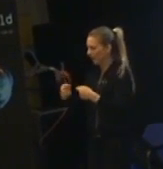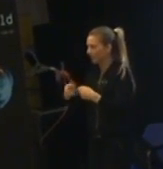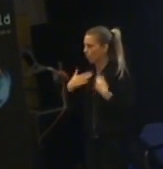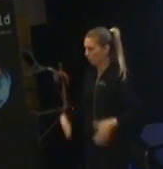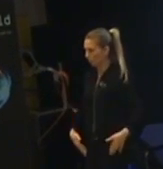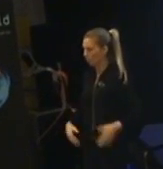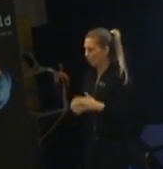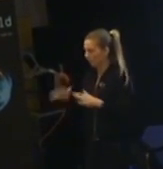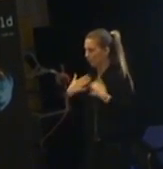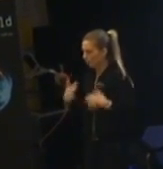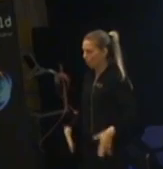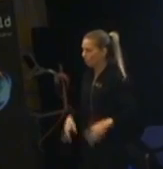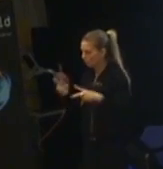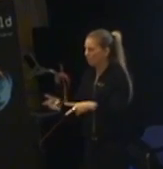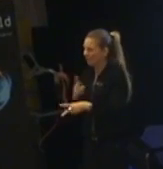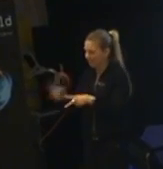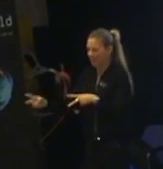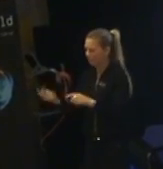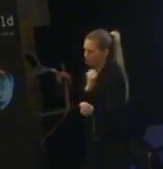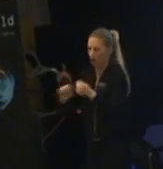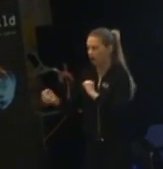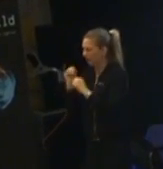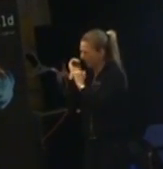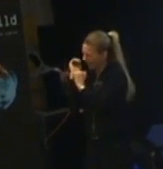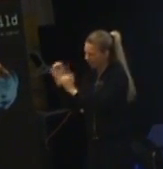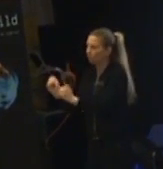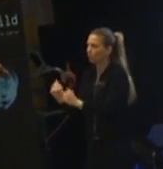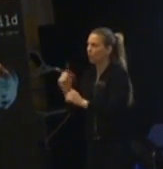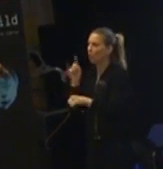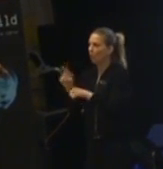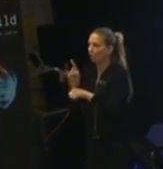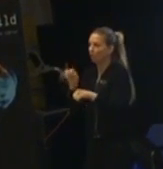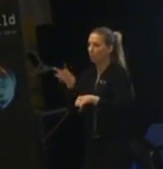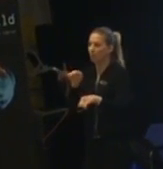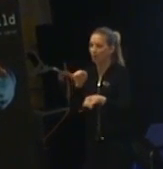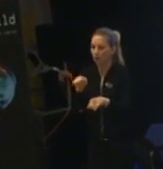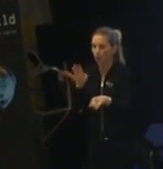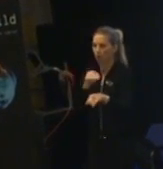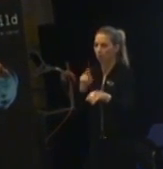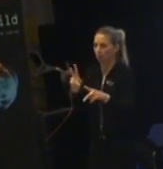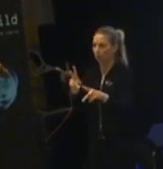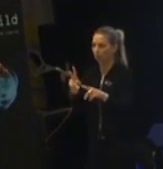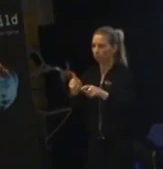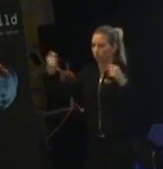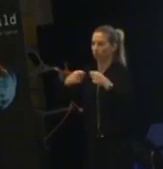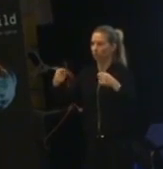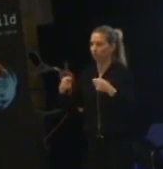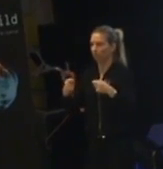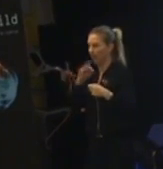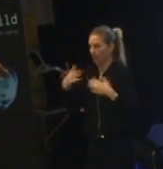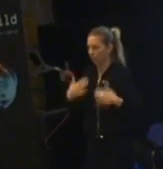deras kroppar är så extremt igång hela tiden. Så ofta när du tar in dem så är de som fjädrar. Hela kroppen är som en fjäder.